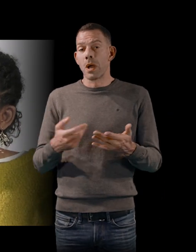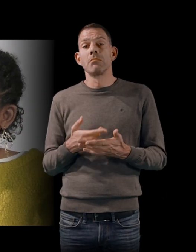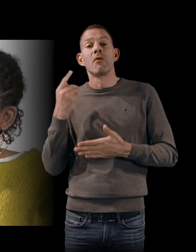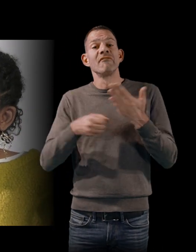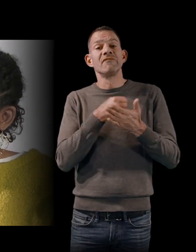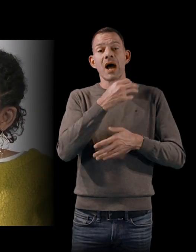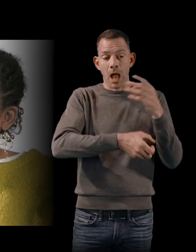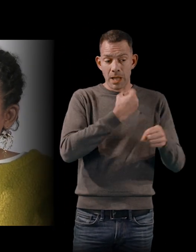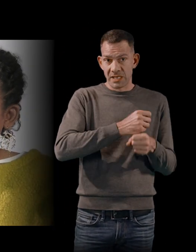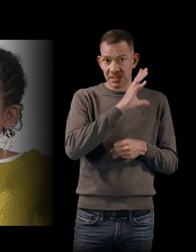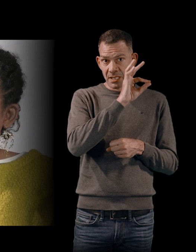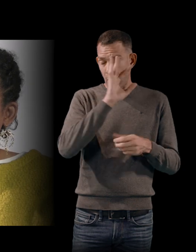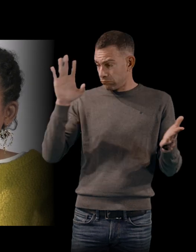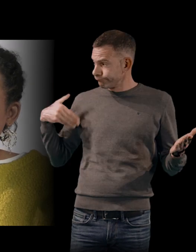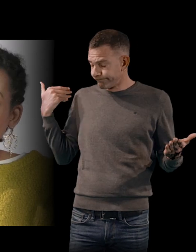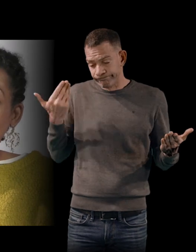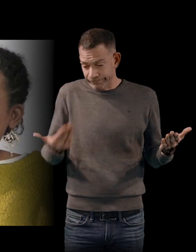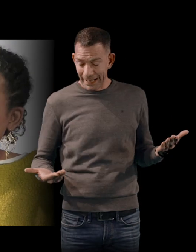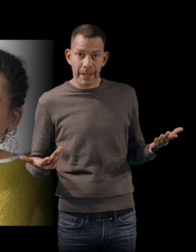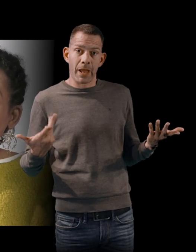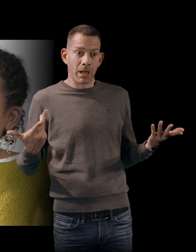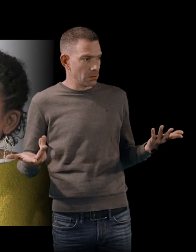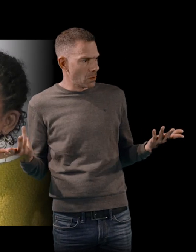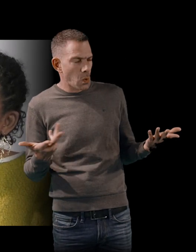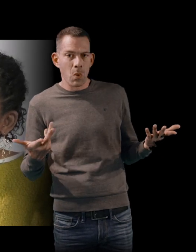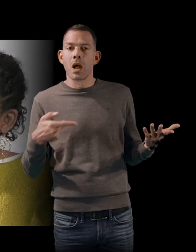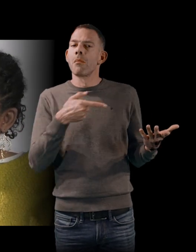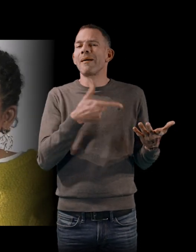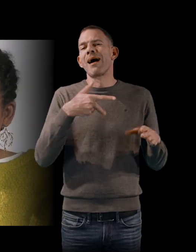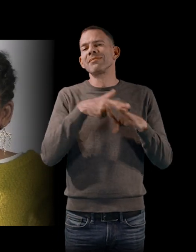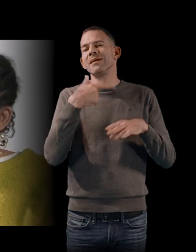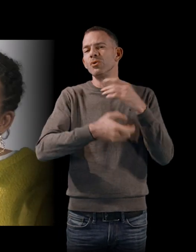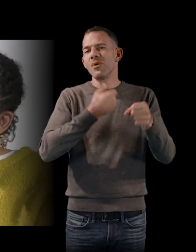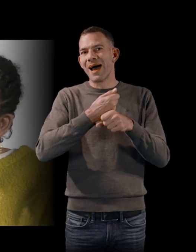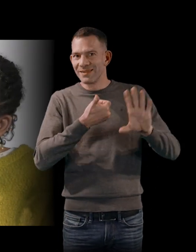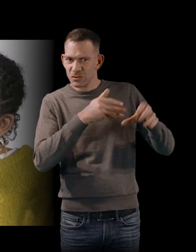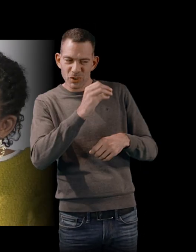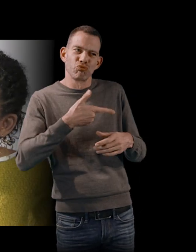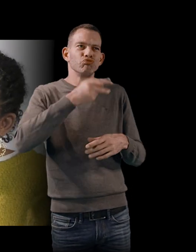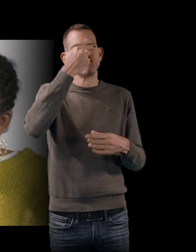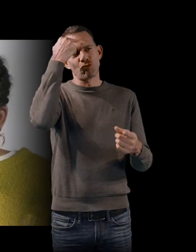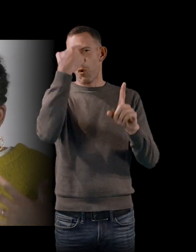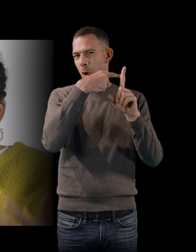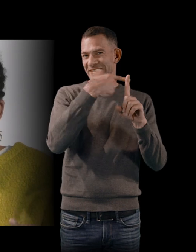50, ce début d'année 60, plutôt optimiste, et où on en est aujourd'hui par rapport à ça et comment ça a